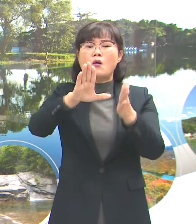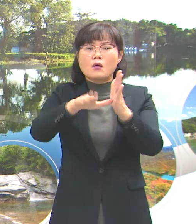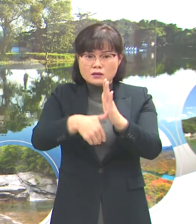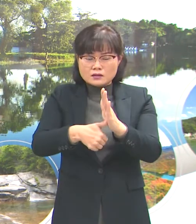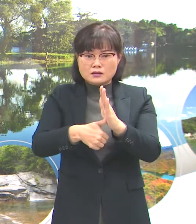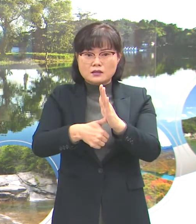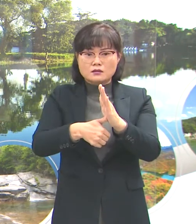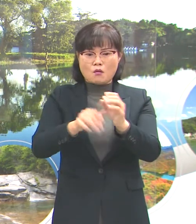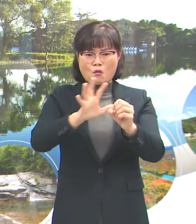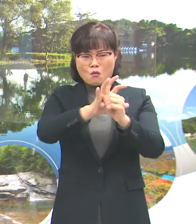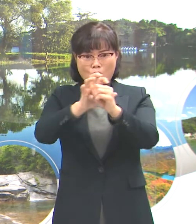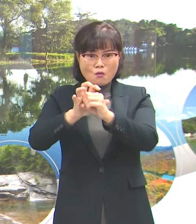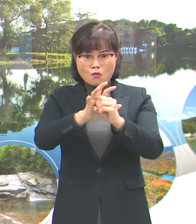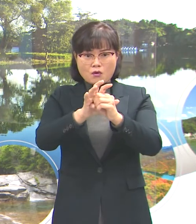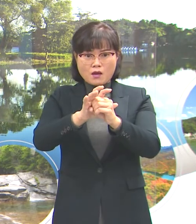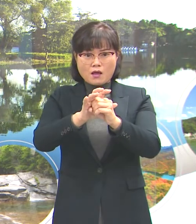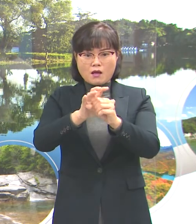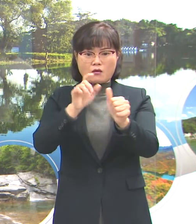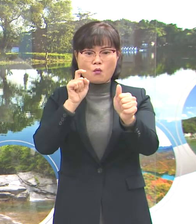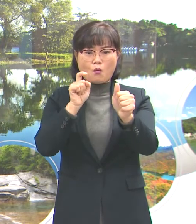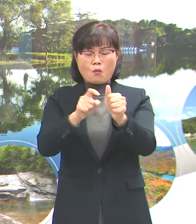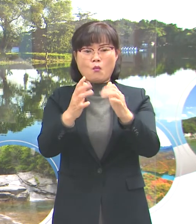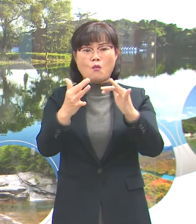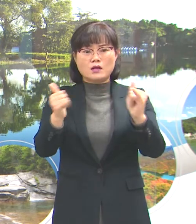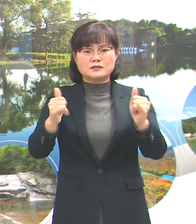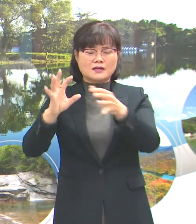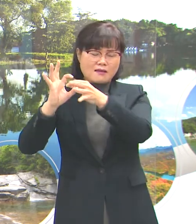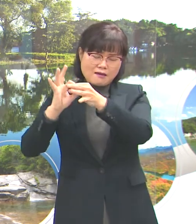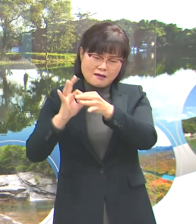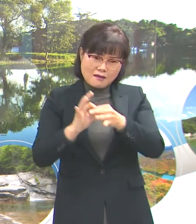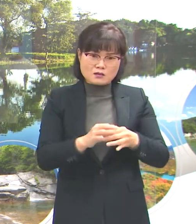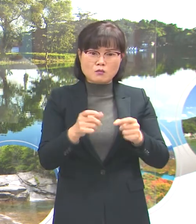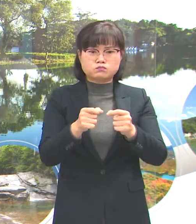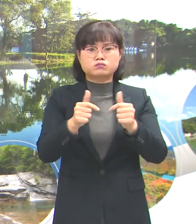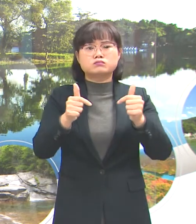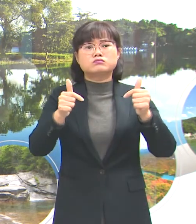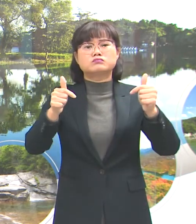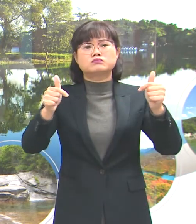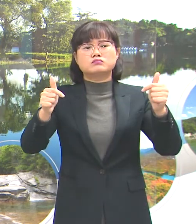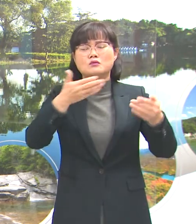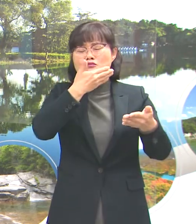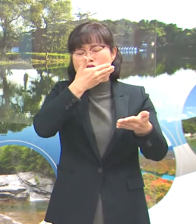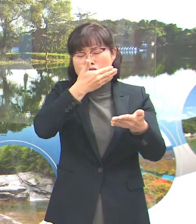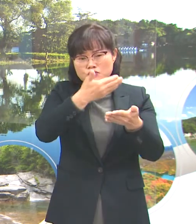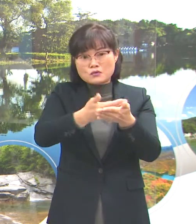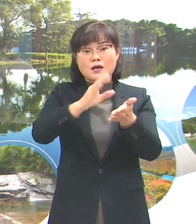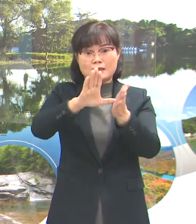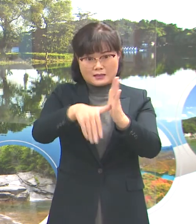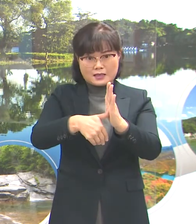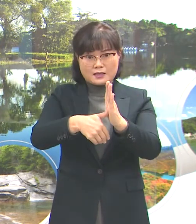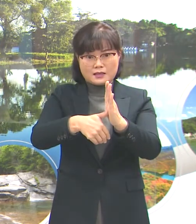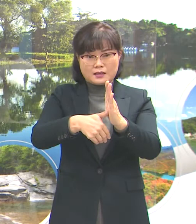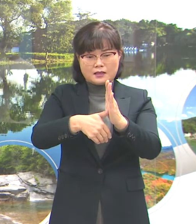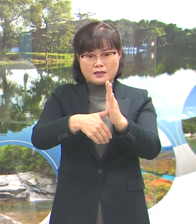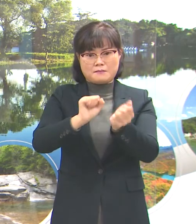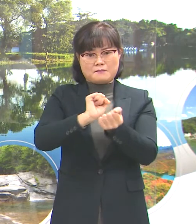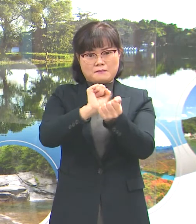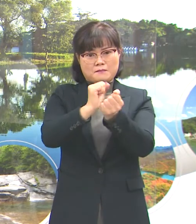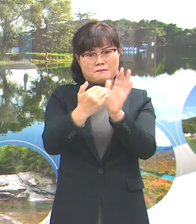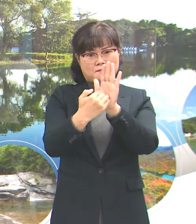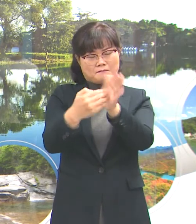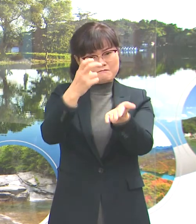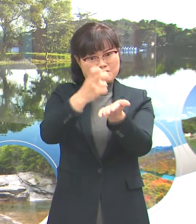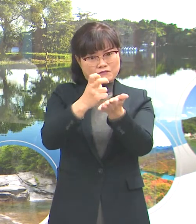코로나19 확진자가 계속 늘어나던 엄중한 시기로 방역수칙